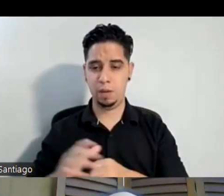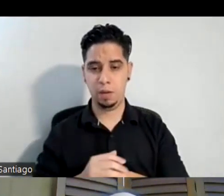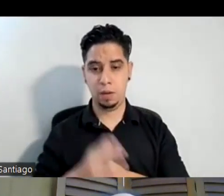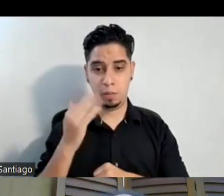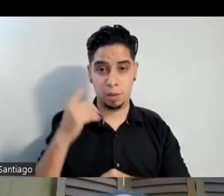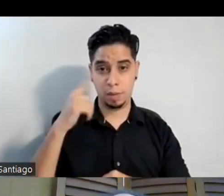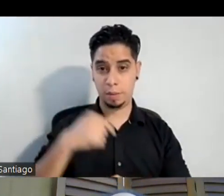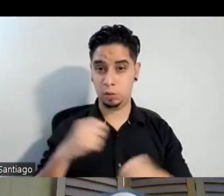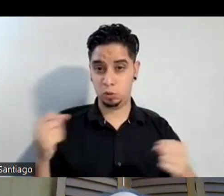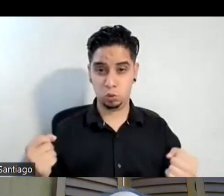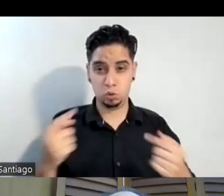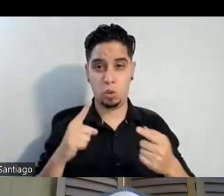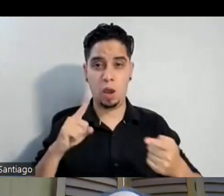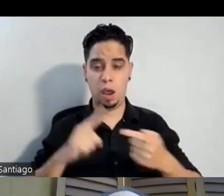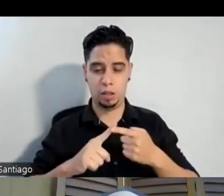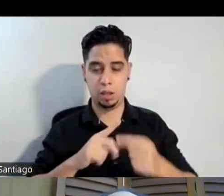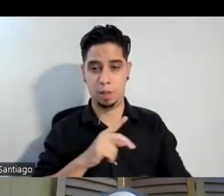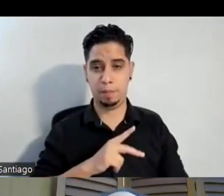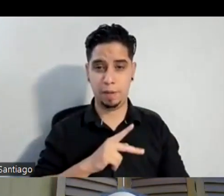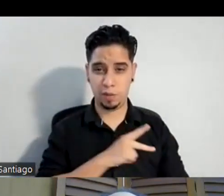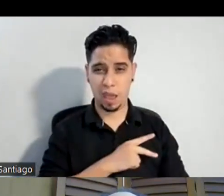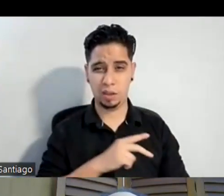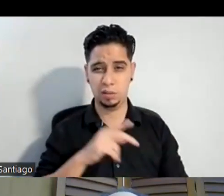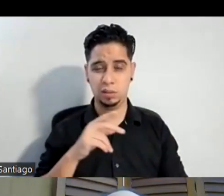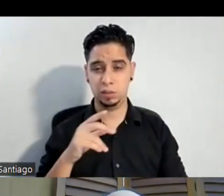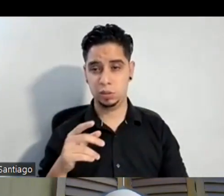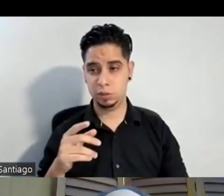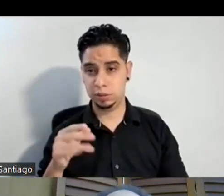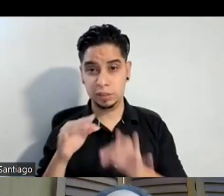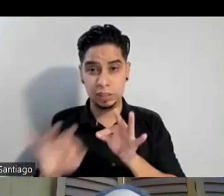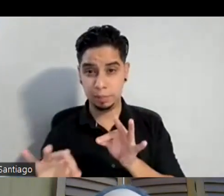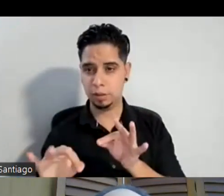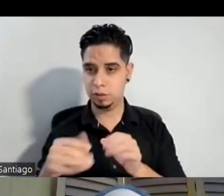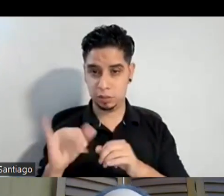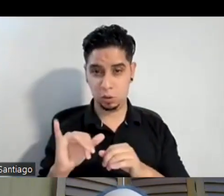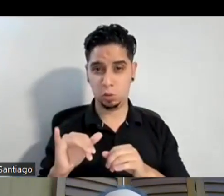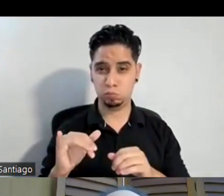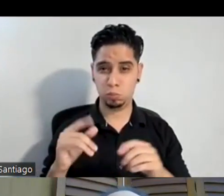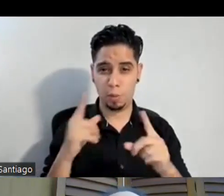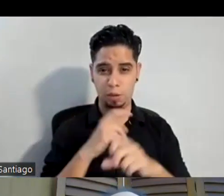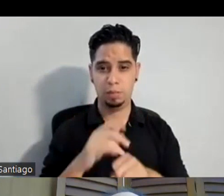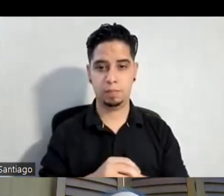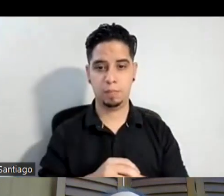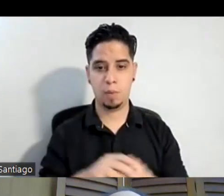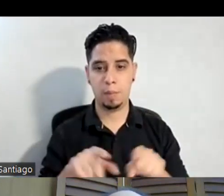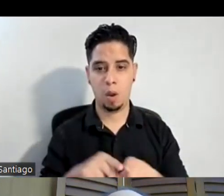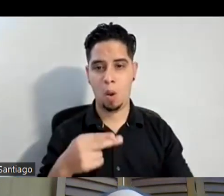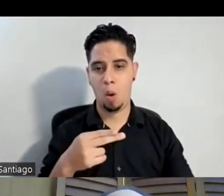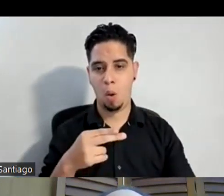difíciles y complicados porque en poquito como el caso de Hamlet de Horacio que está el personaje todo el tiempo en escena